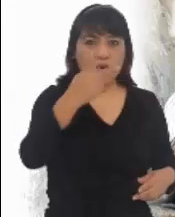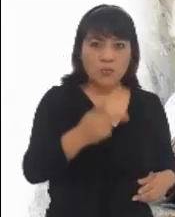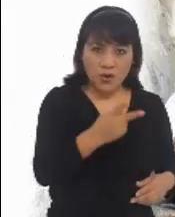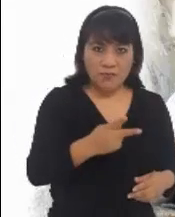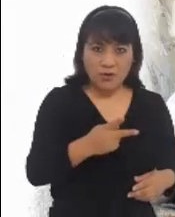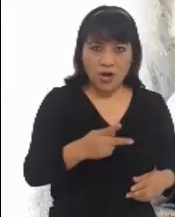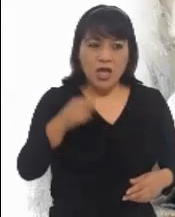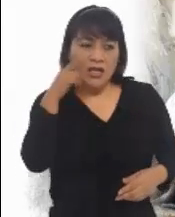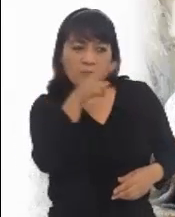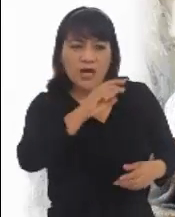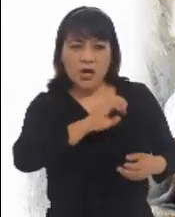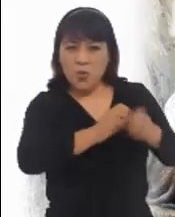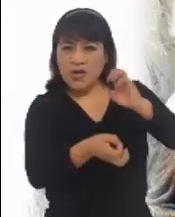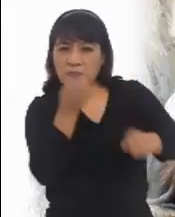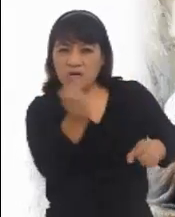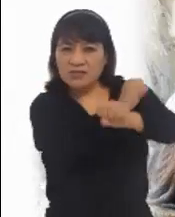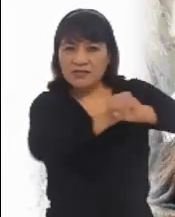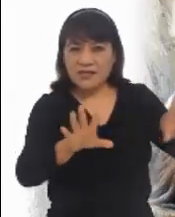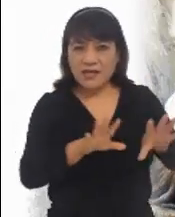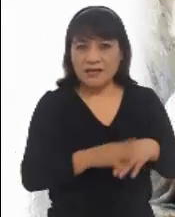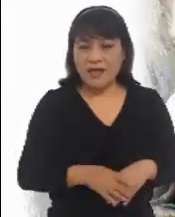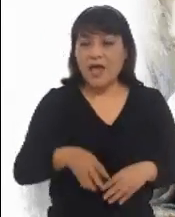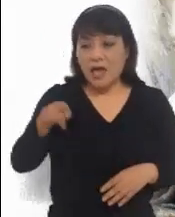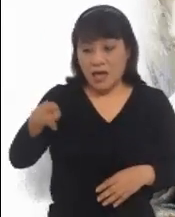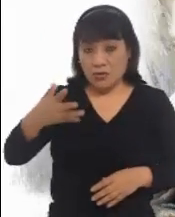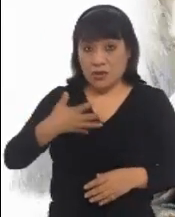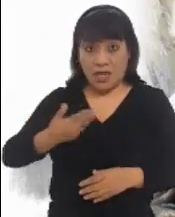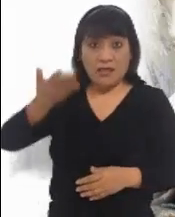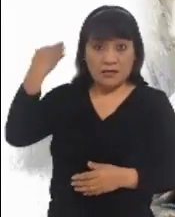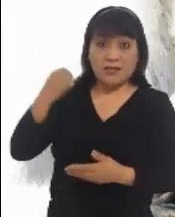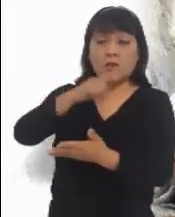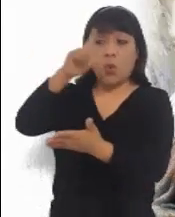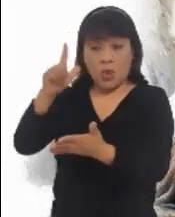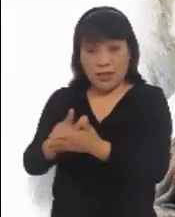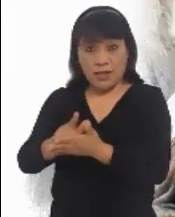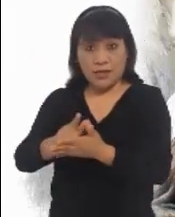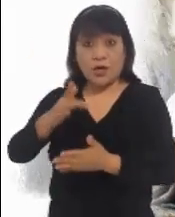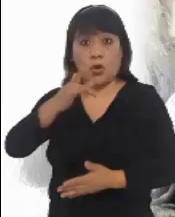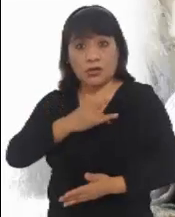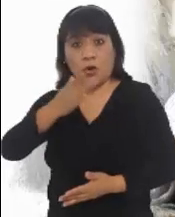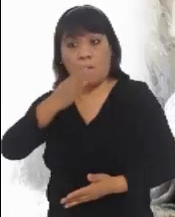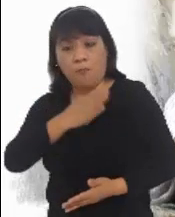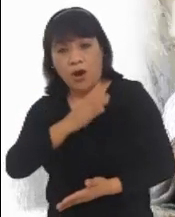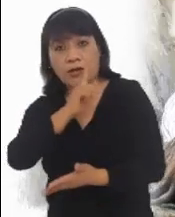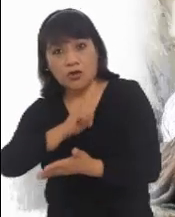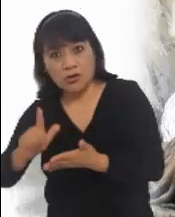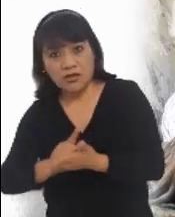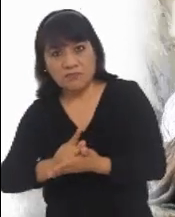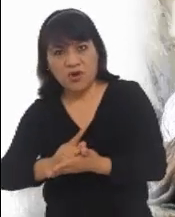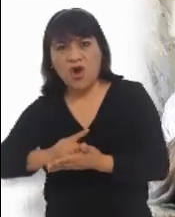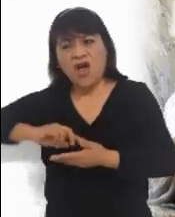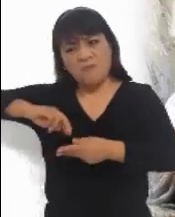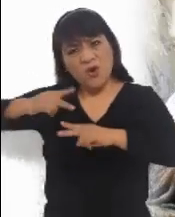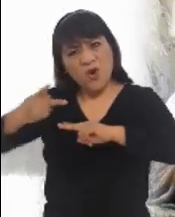siempre como enemigos que hay que destruir. La ley que pretendía guardar la pureza del corazón se convierte en actitudes de